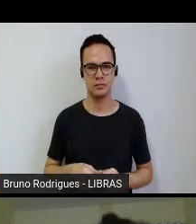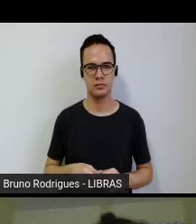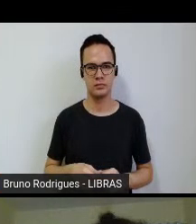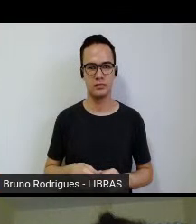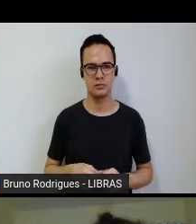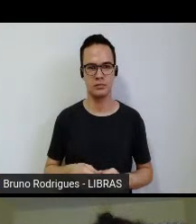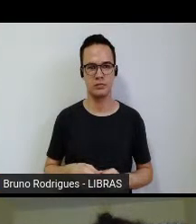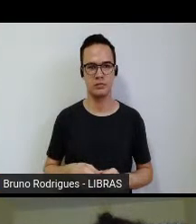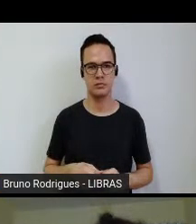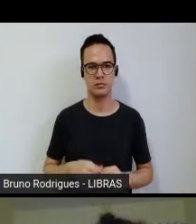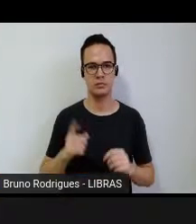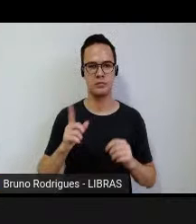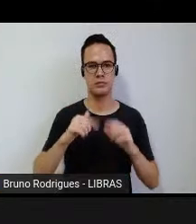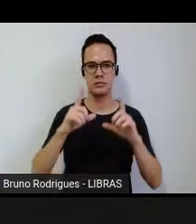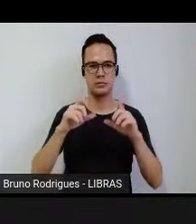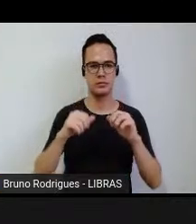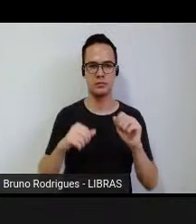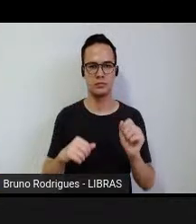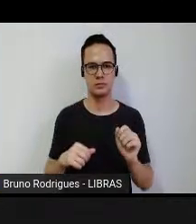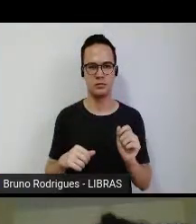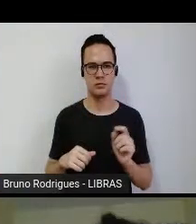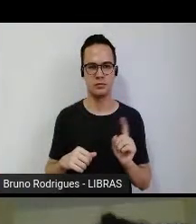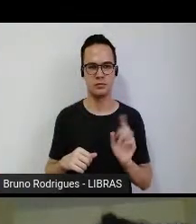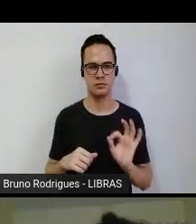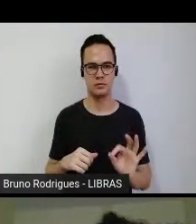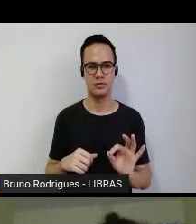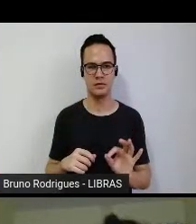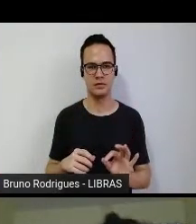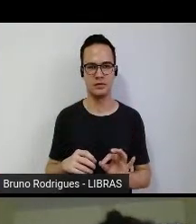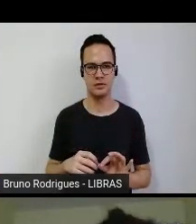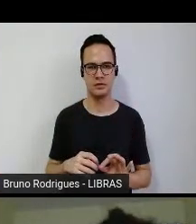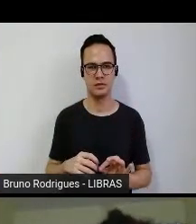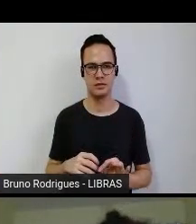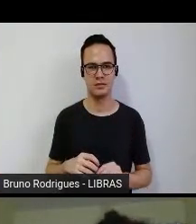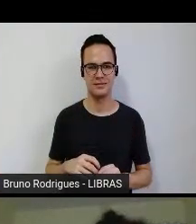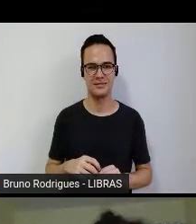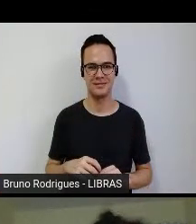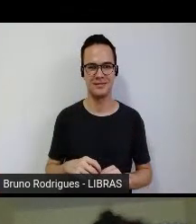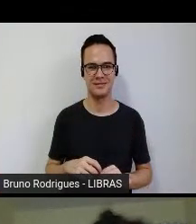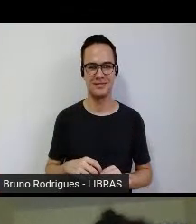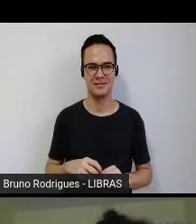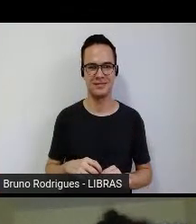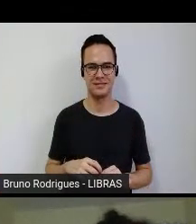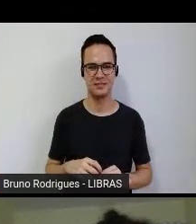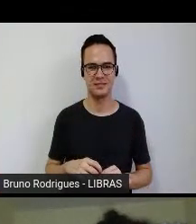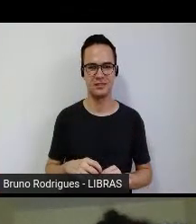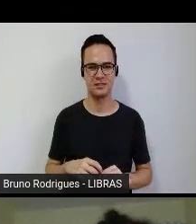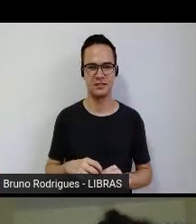a minha câmera está fechada, não, está aberta, é,